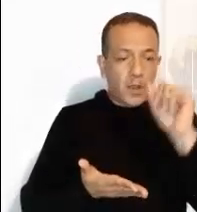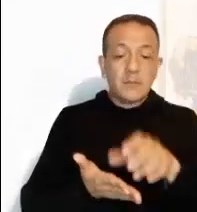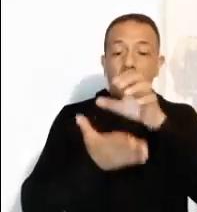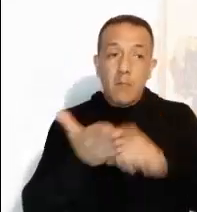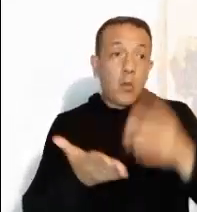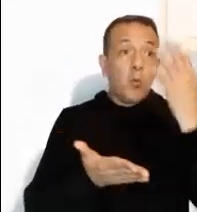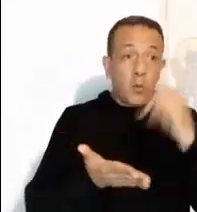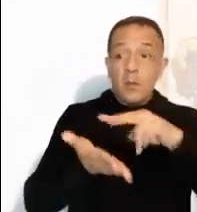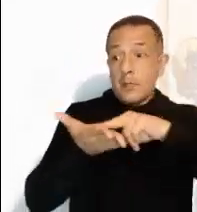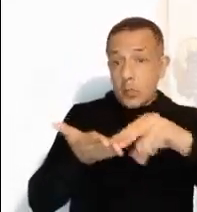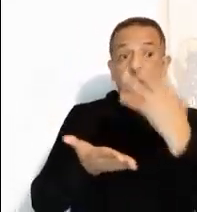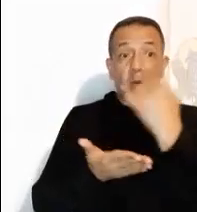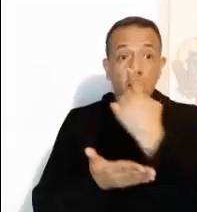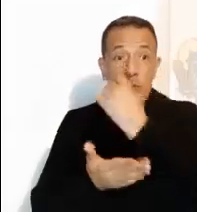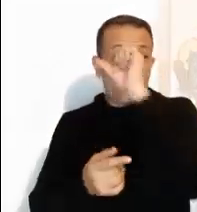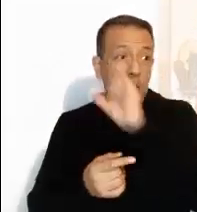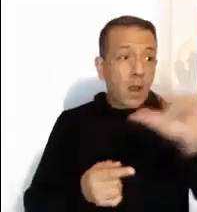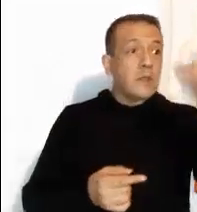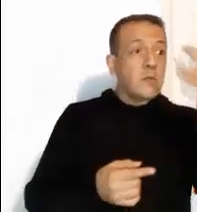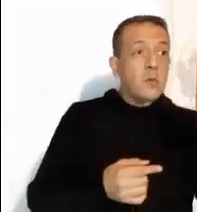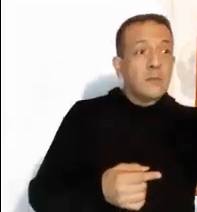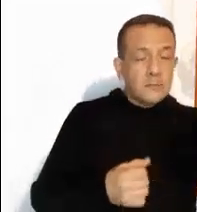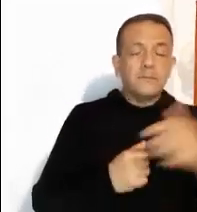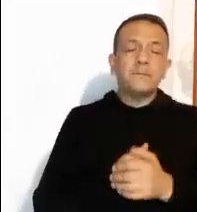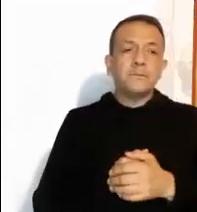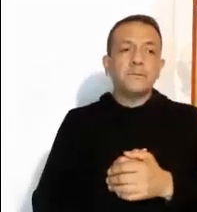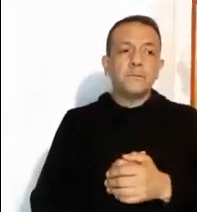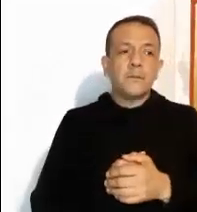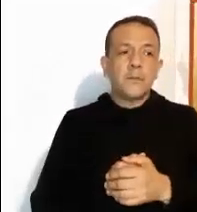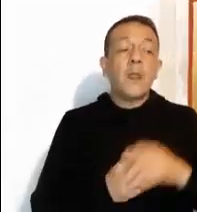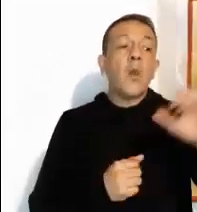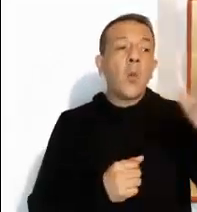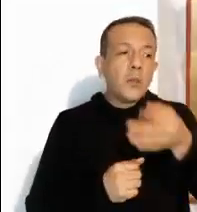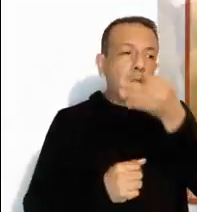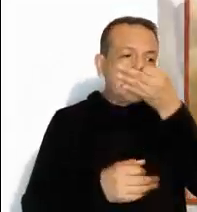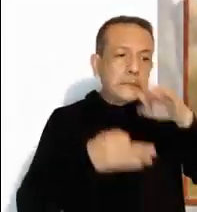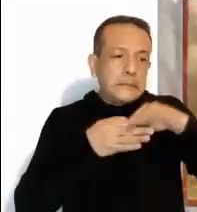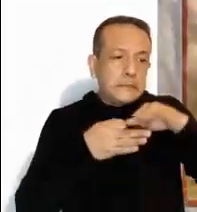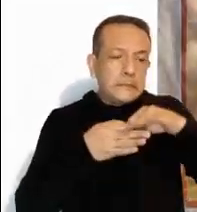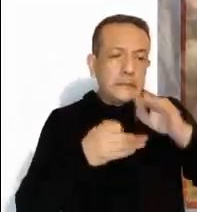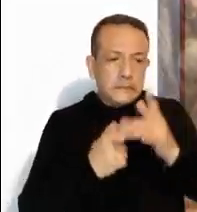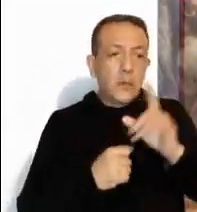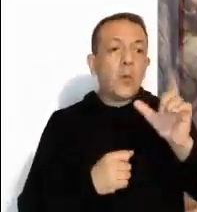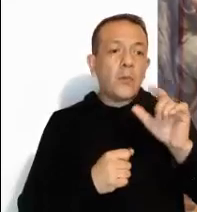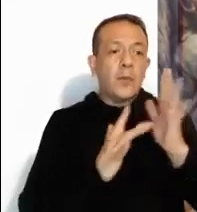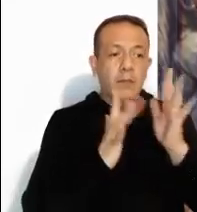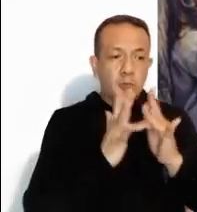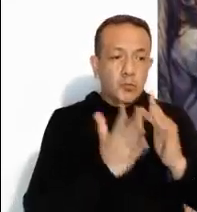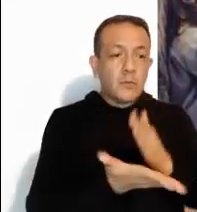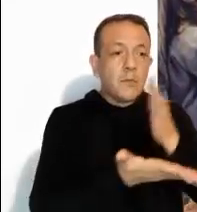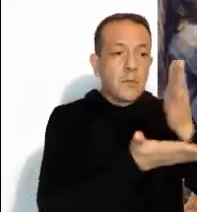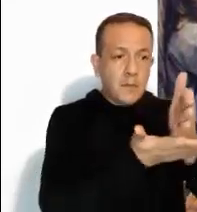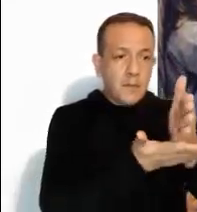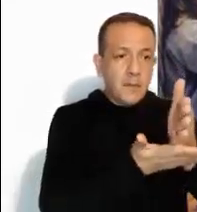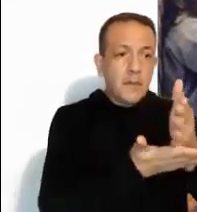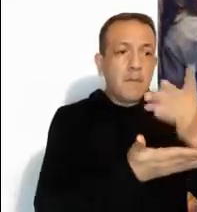capítulo 9, versículos del 51 al 56. Cuando ya se acercaba el tiempo en que tenía